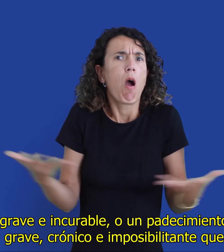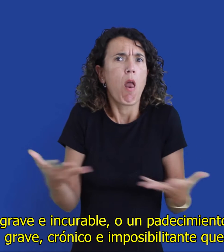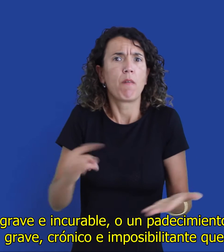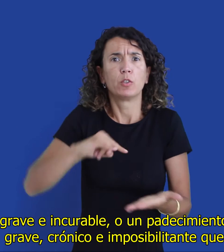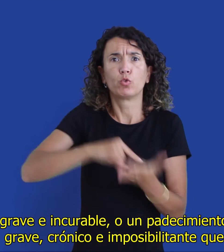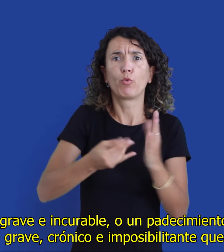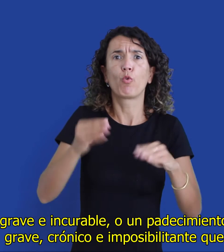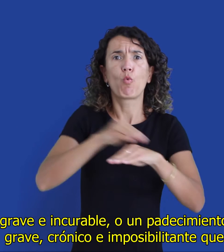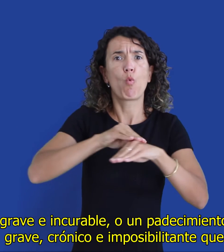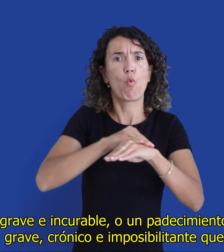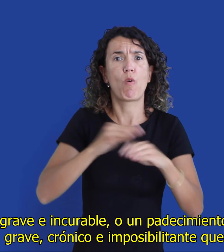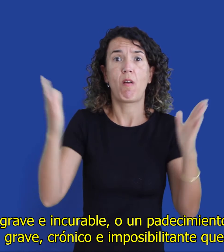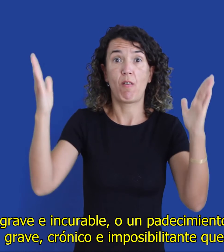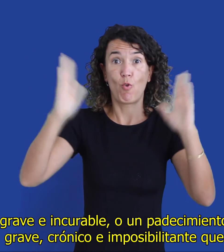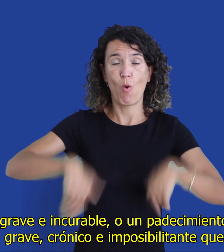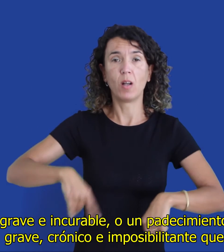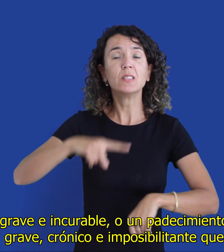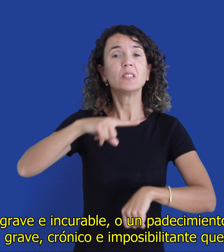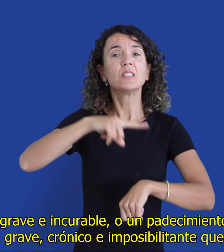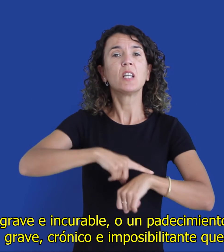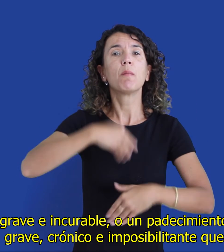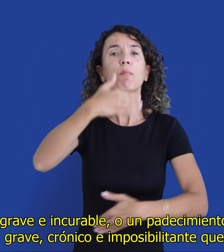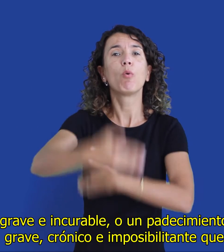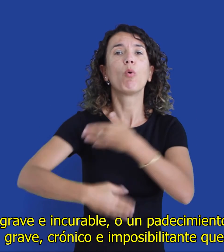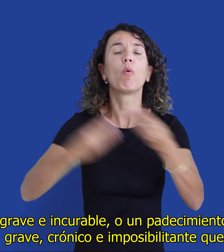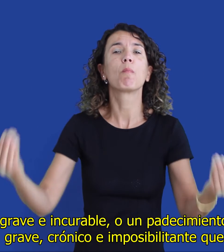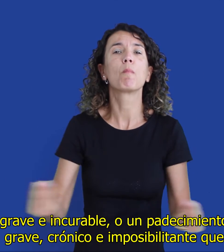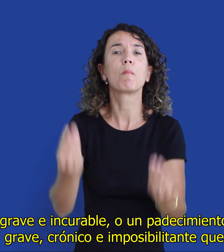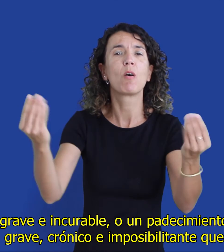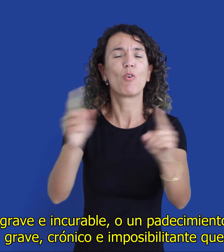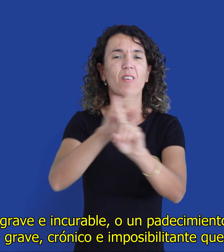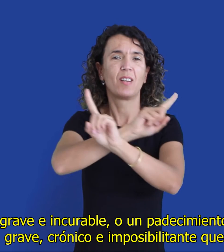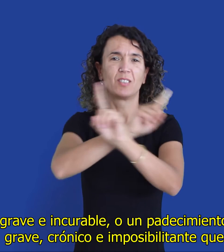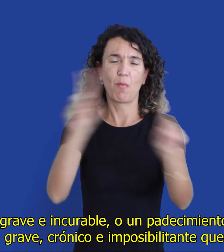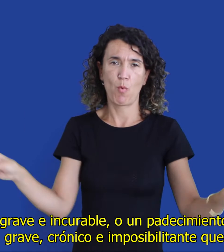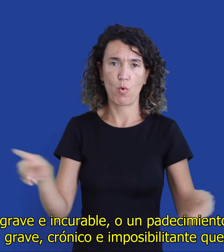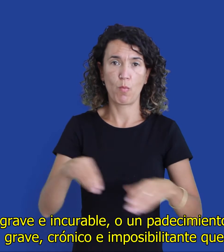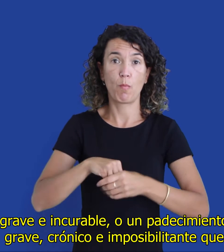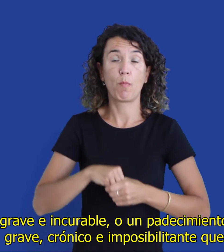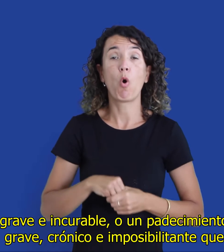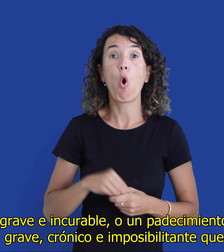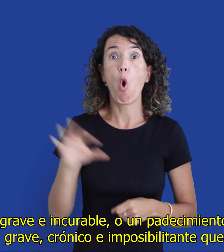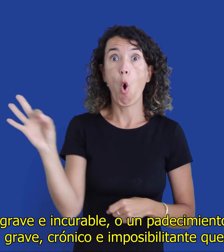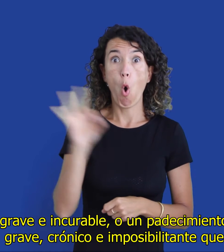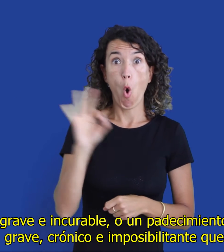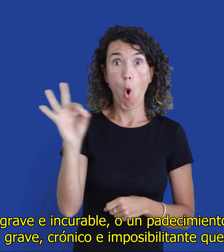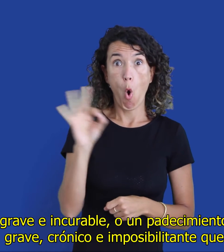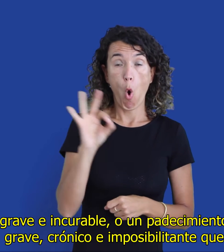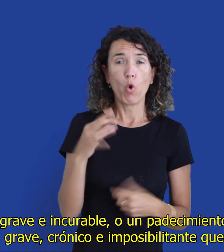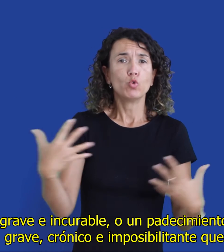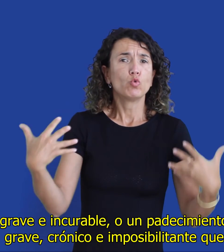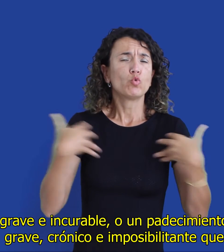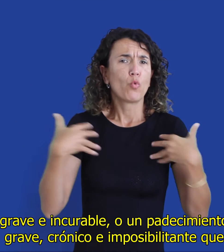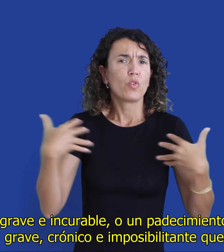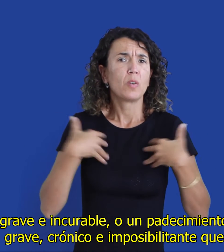sufrir una enfermedad grave e incurable o un padecimiento grave, crónico e